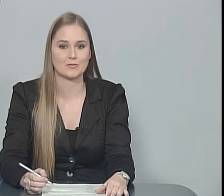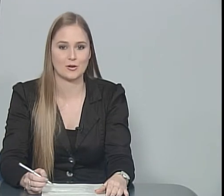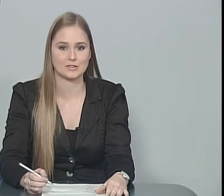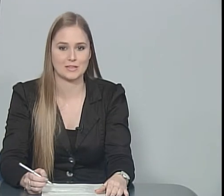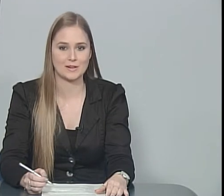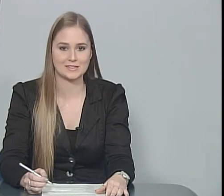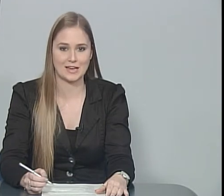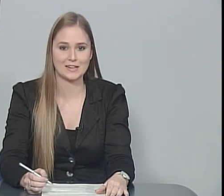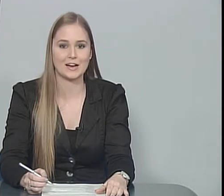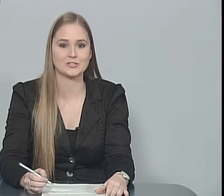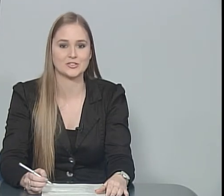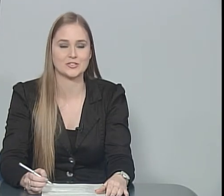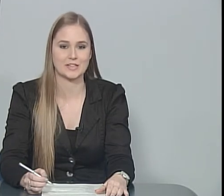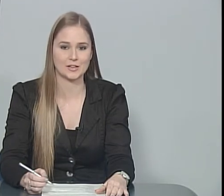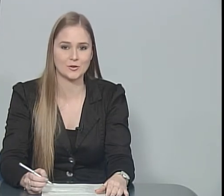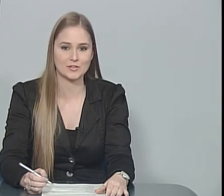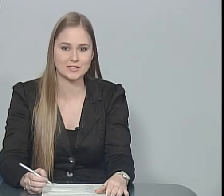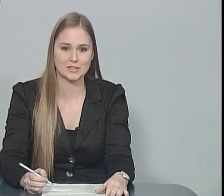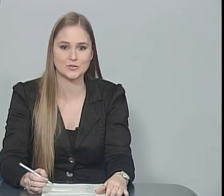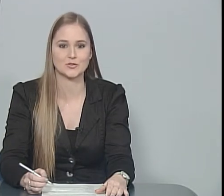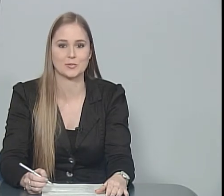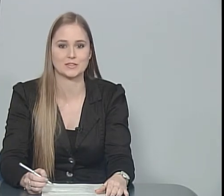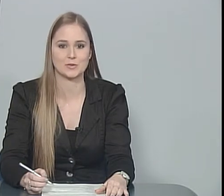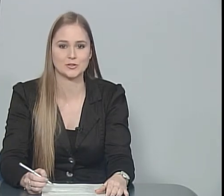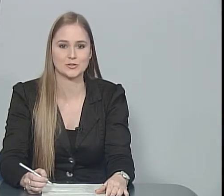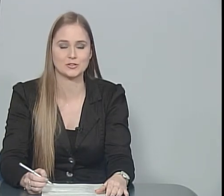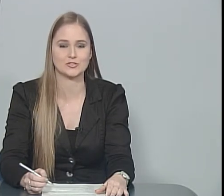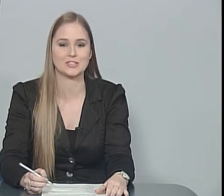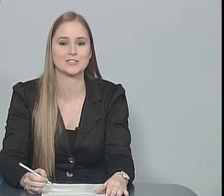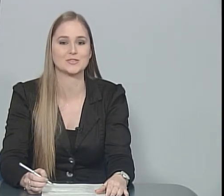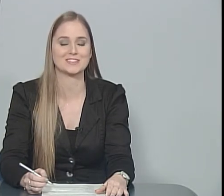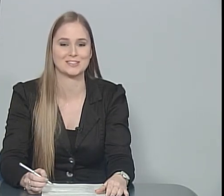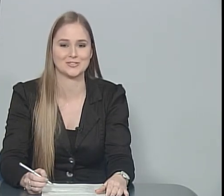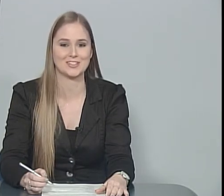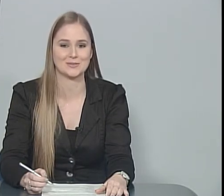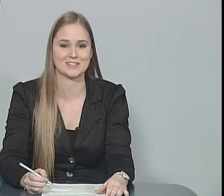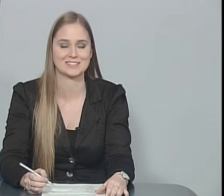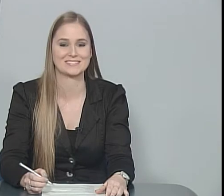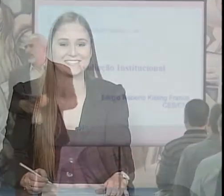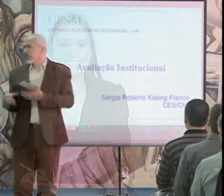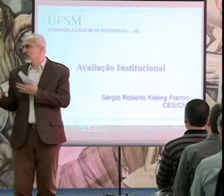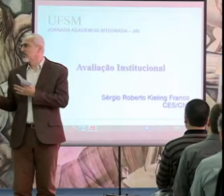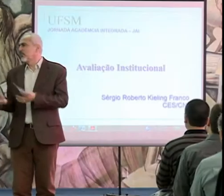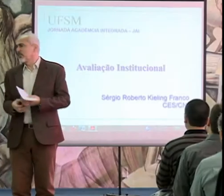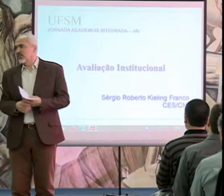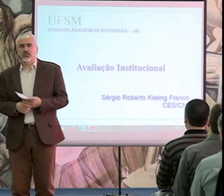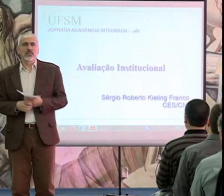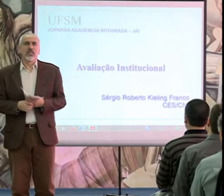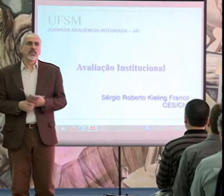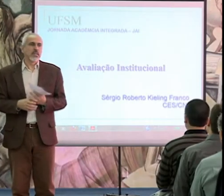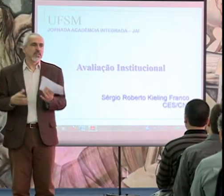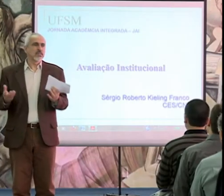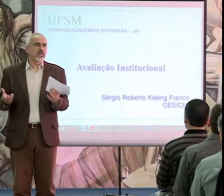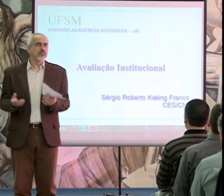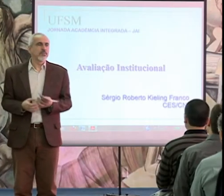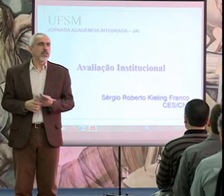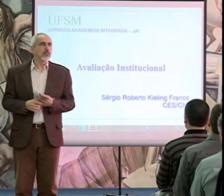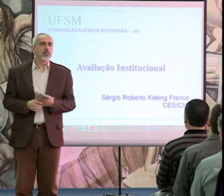volta da matéria, a gente segue conversando sobre as metodologias no ensino de libras. A autoavaliação institucional acontece na